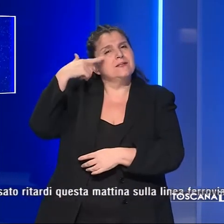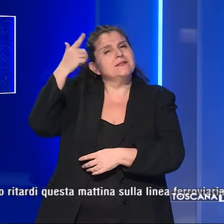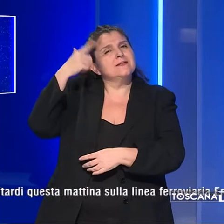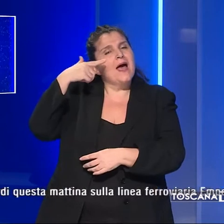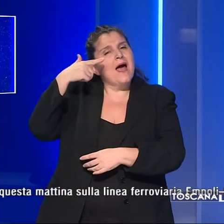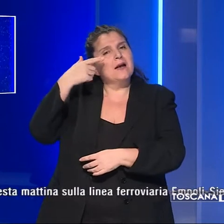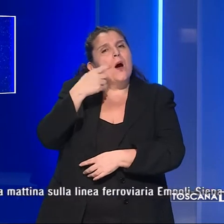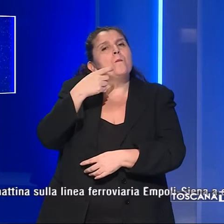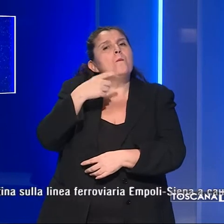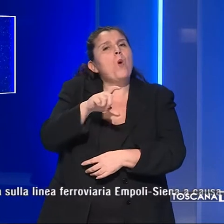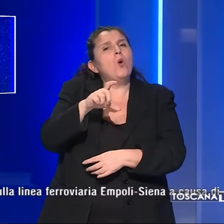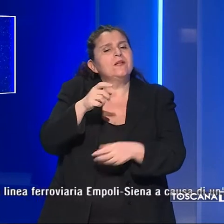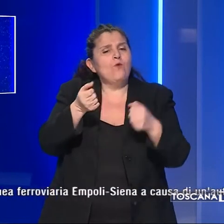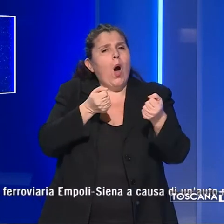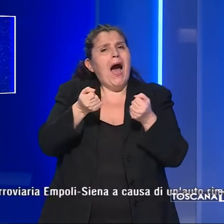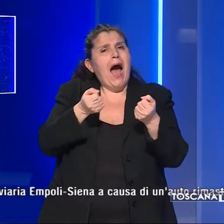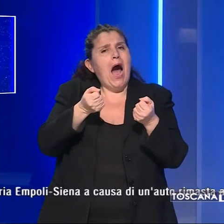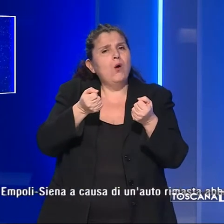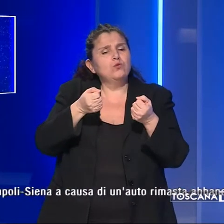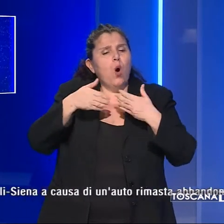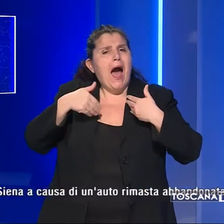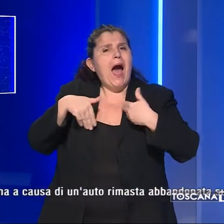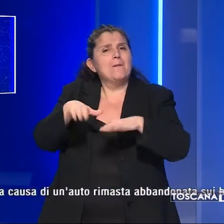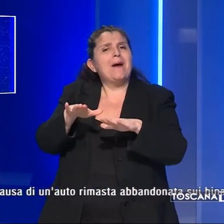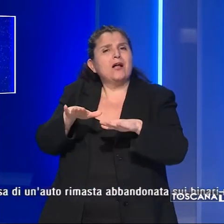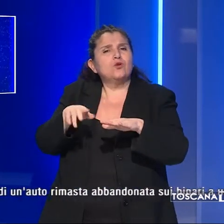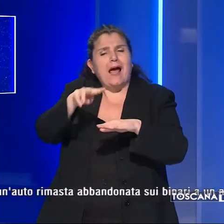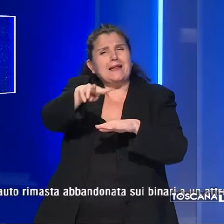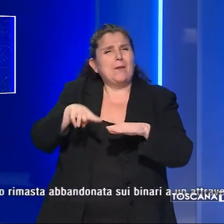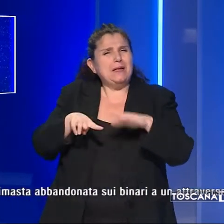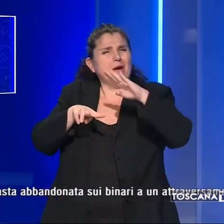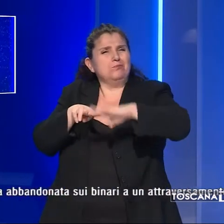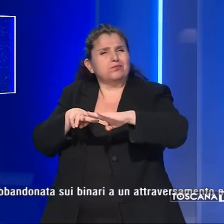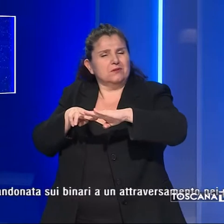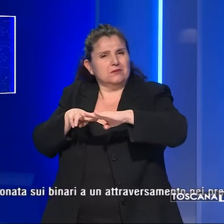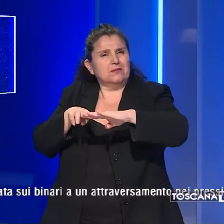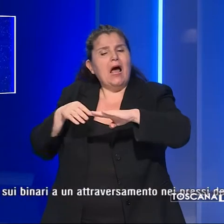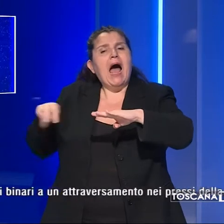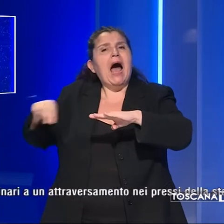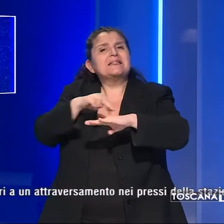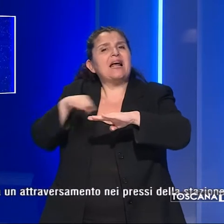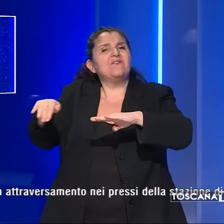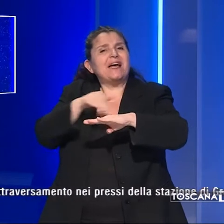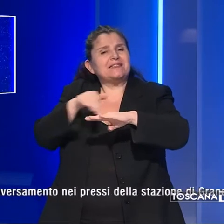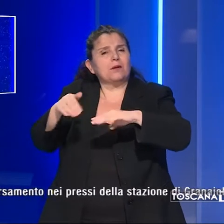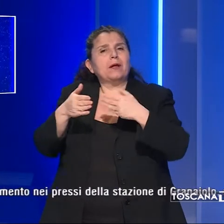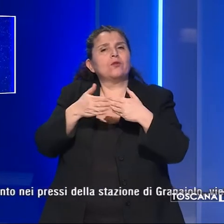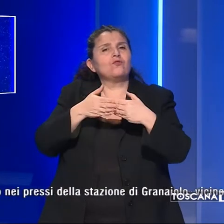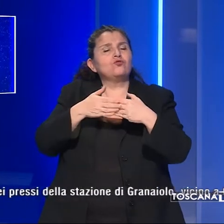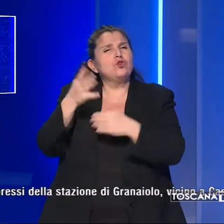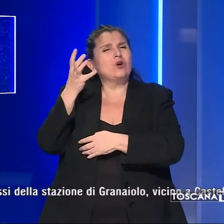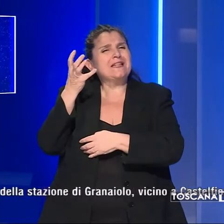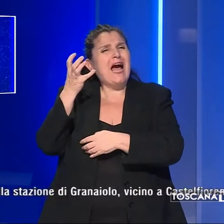a causa di un'auto rimasta abbandonata sui binari a un attraversamento nei pressi della